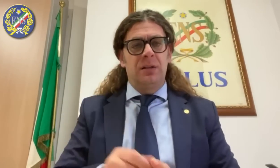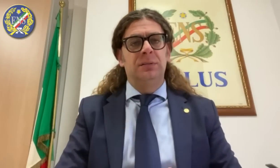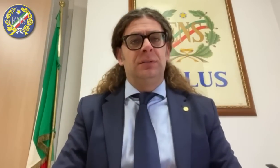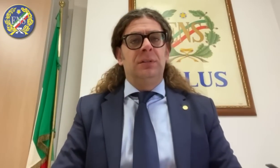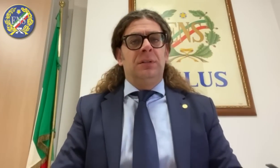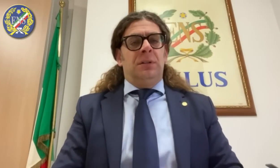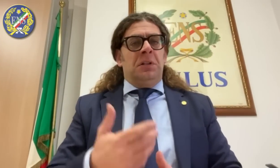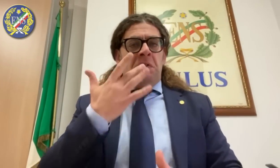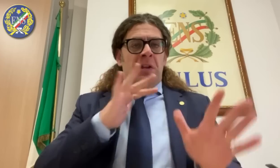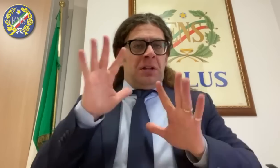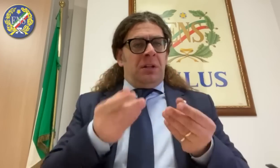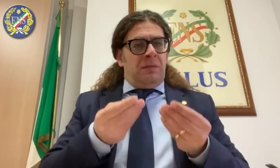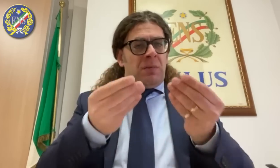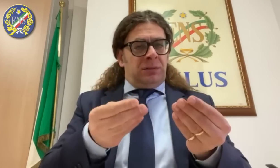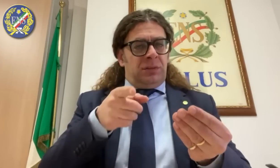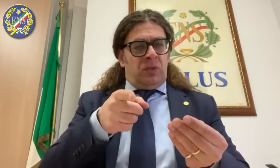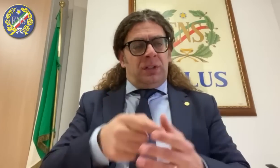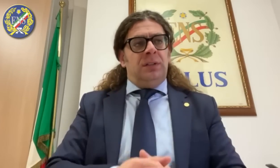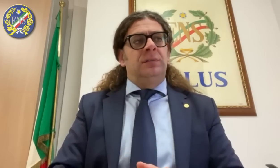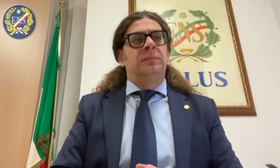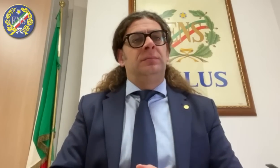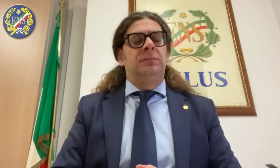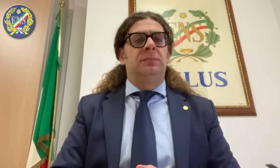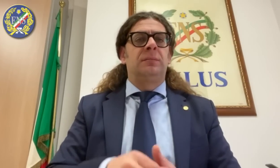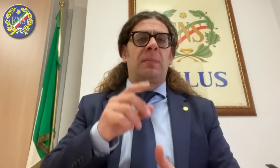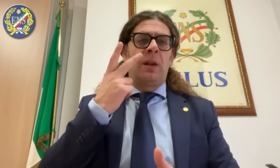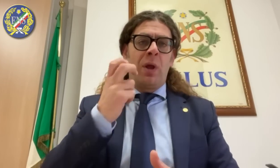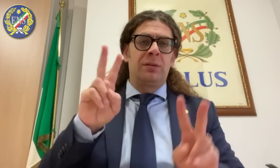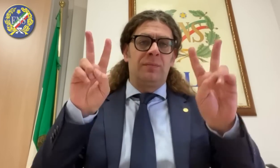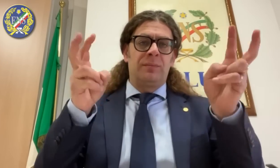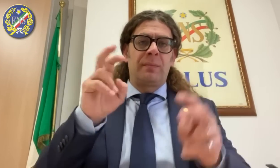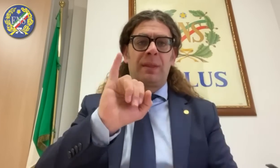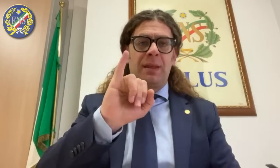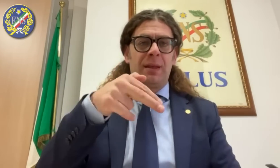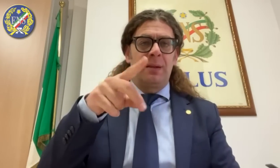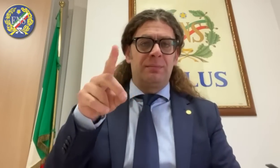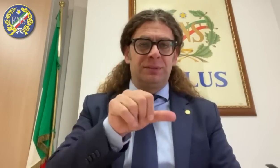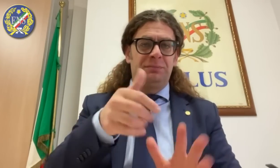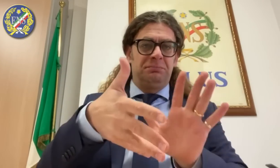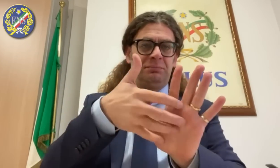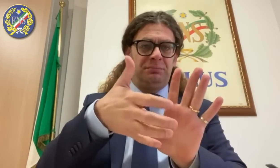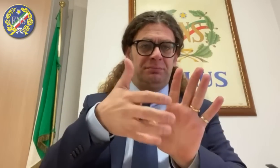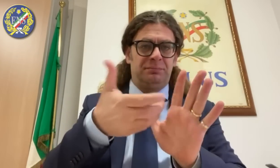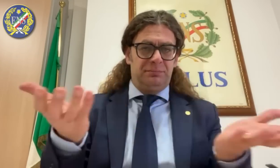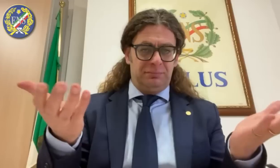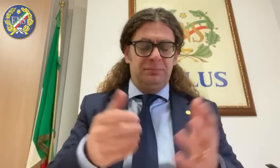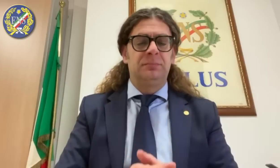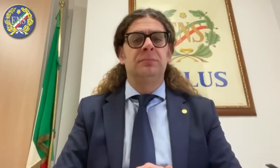Ciao, cari sordi italiani, desidero darvi una serie di informazioni relative ai conguagli effettuati da